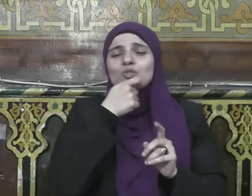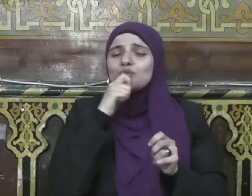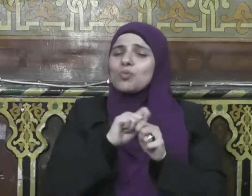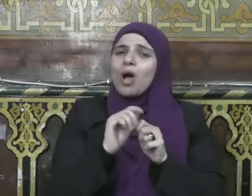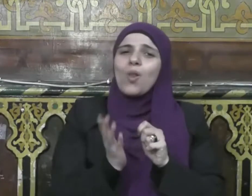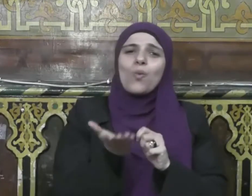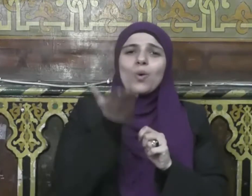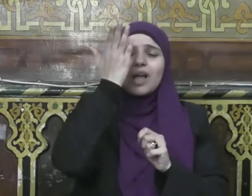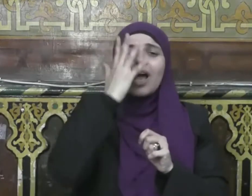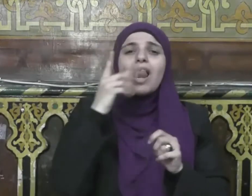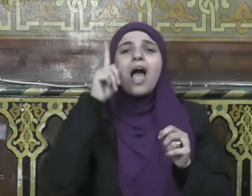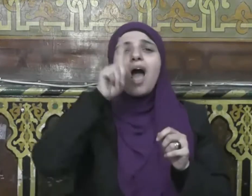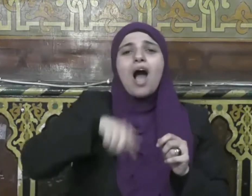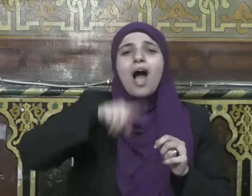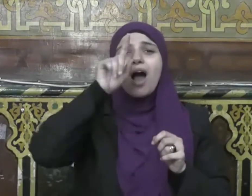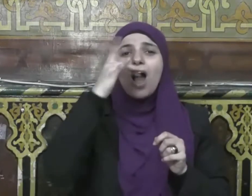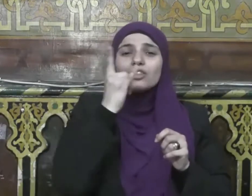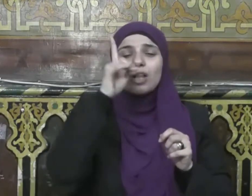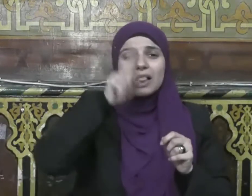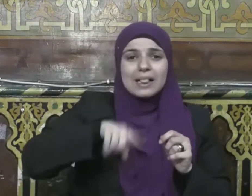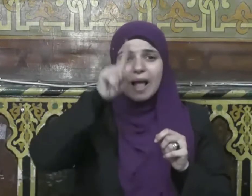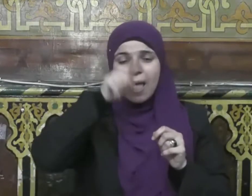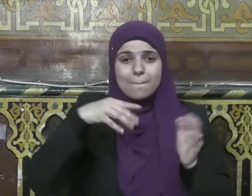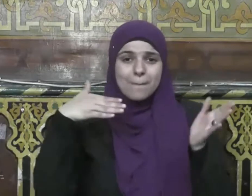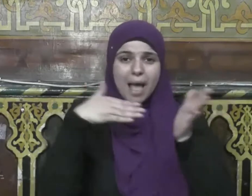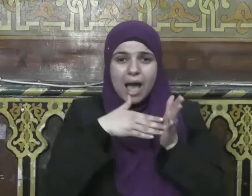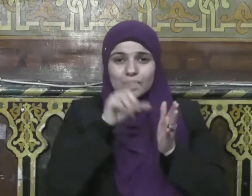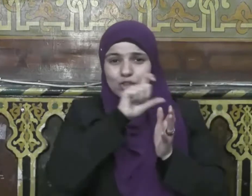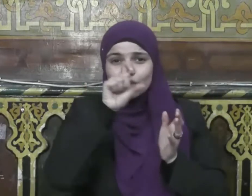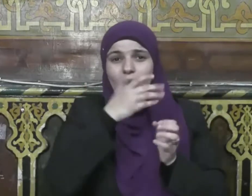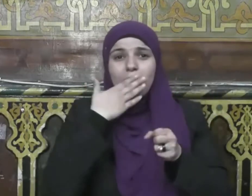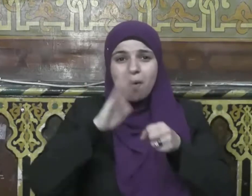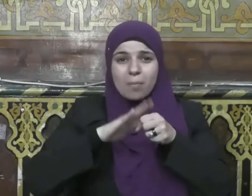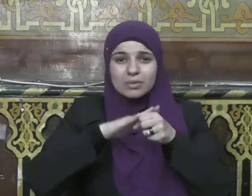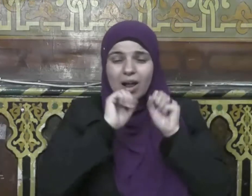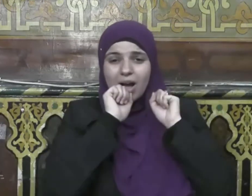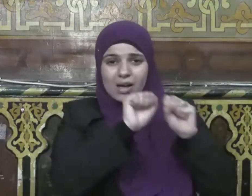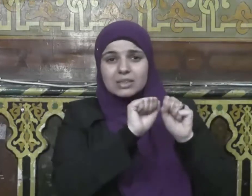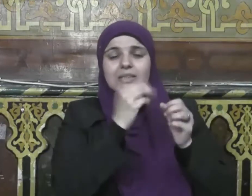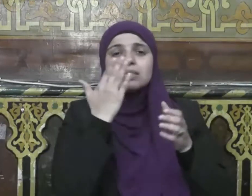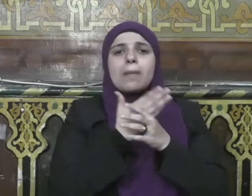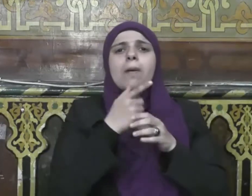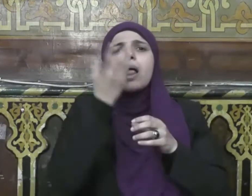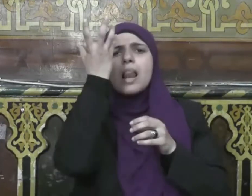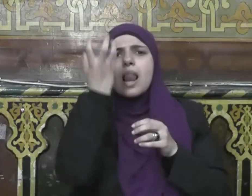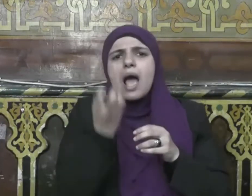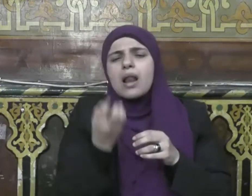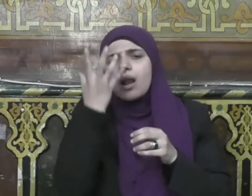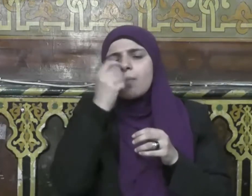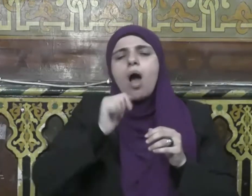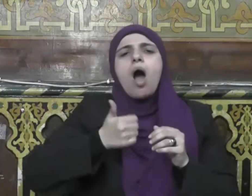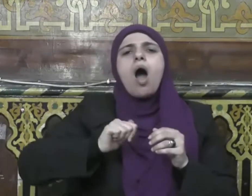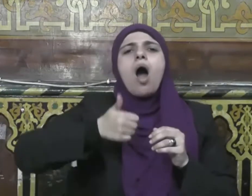رمضان بليلة من أعظم الليالي وأفضلها ألا وهي ليلة القدر